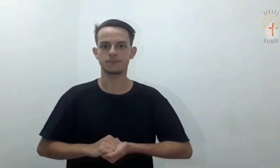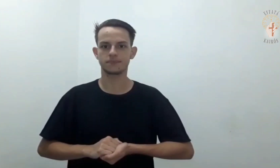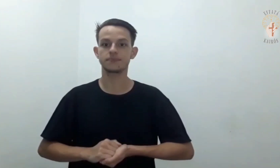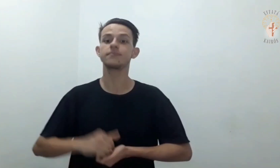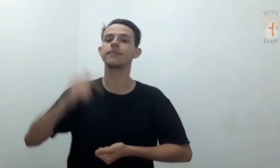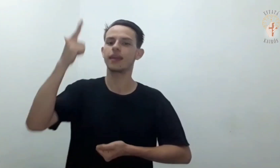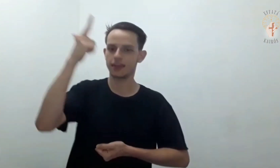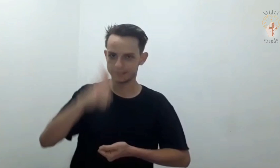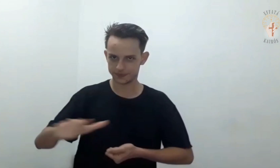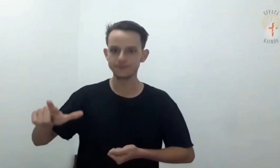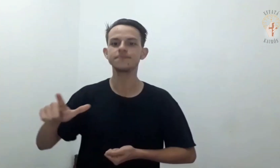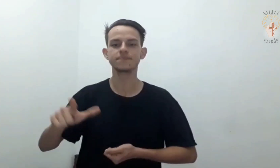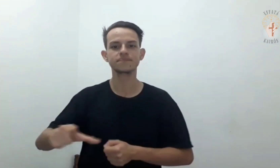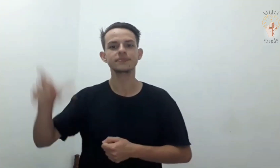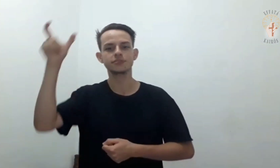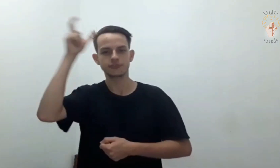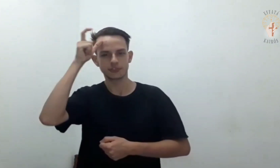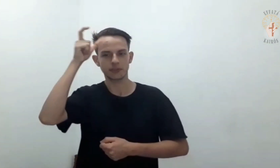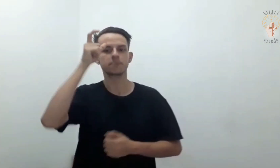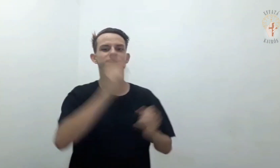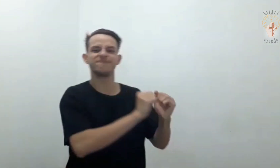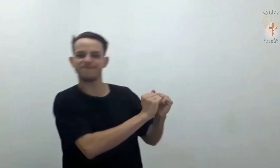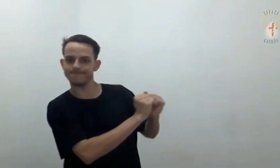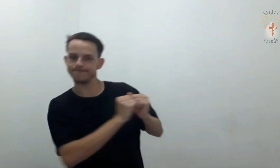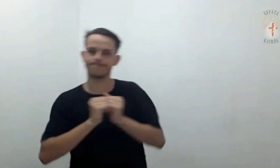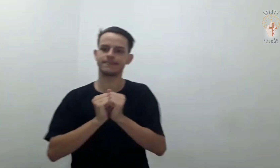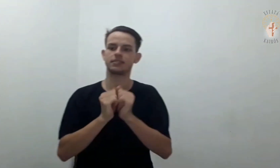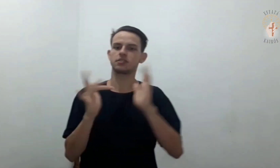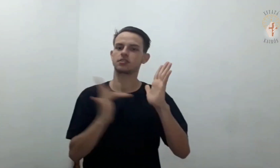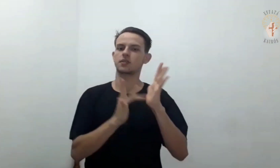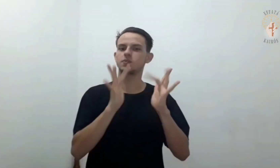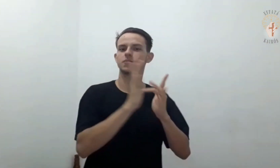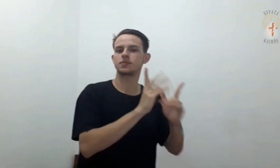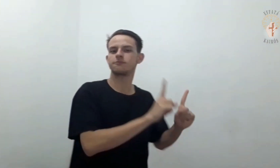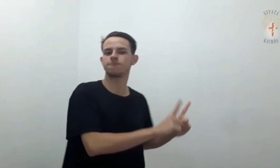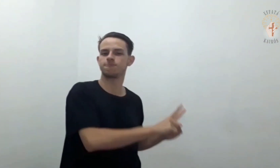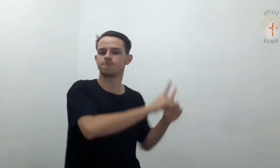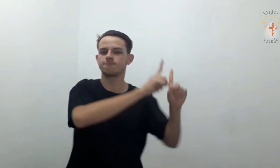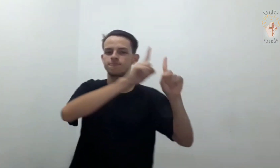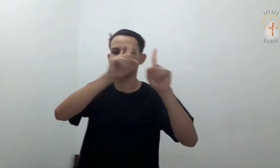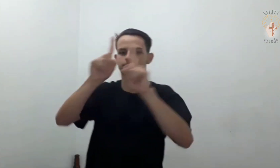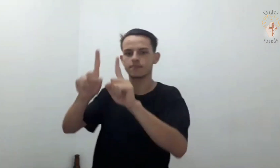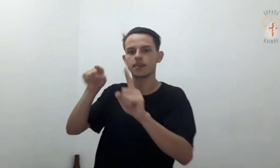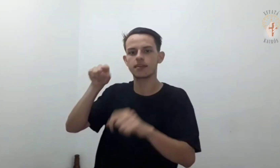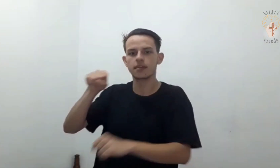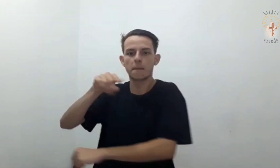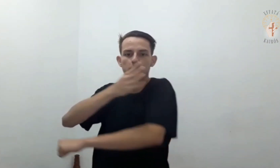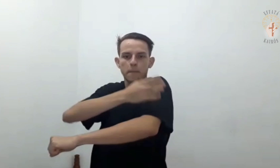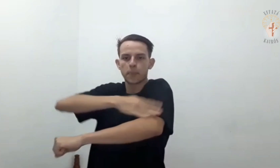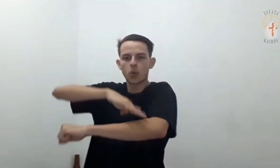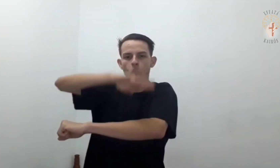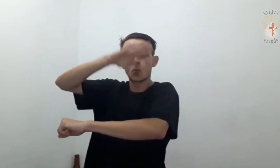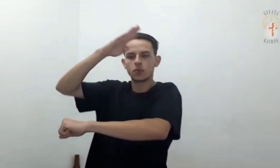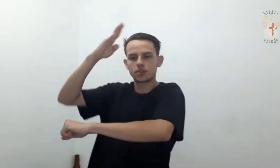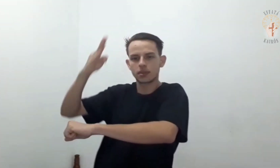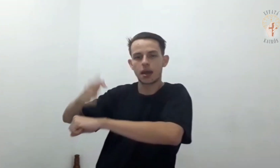Novamente o diabo levou Jesus Jesus para um monte